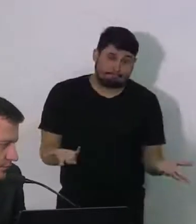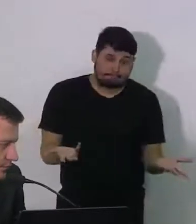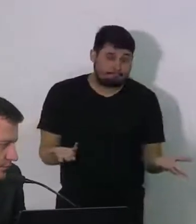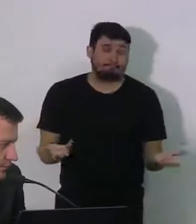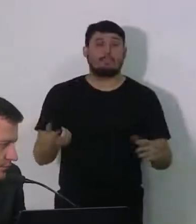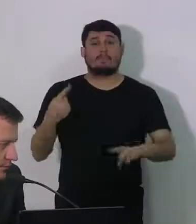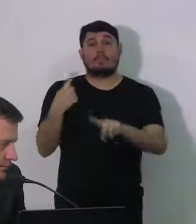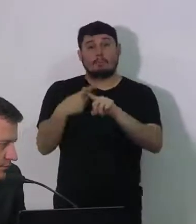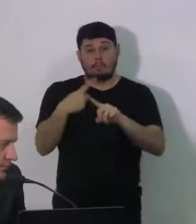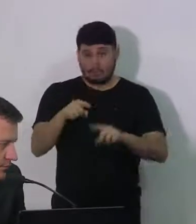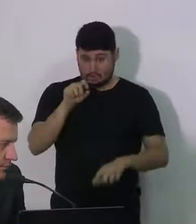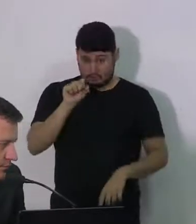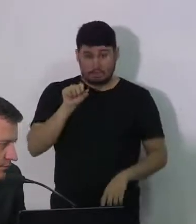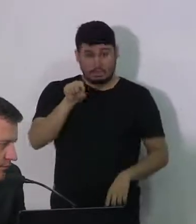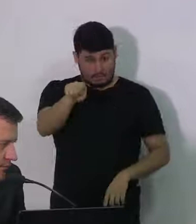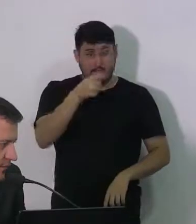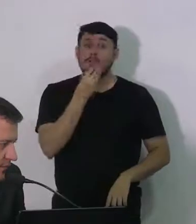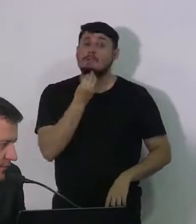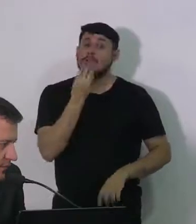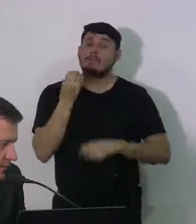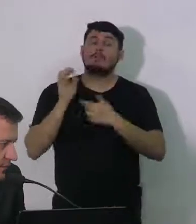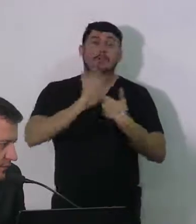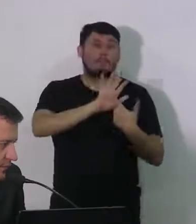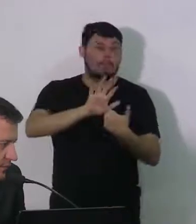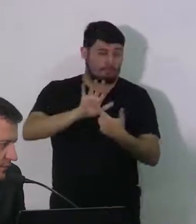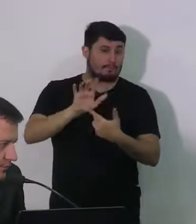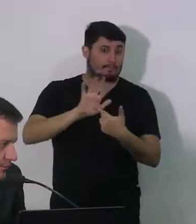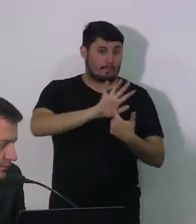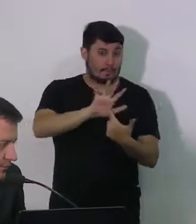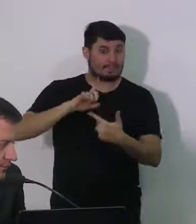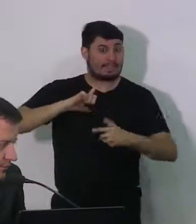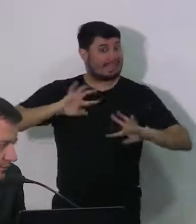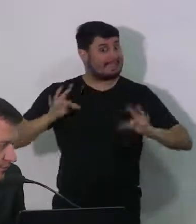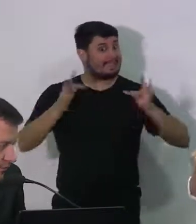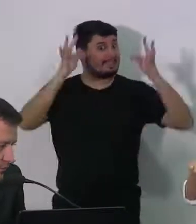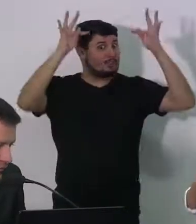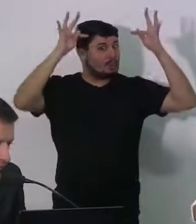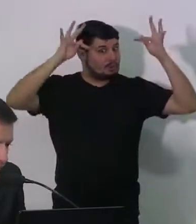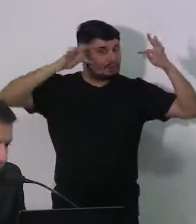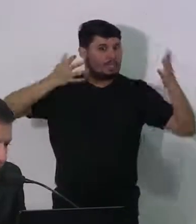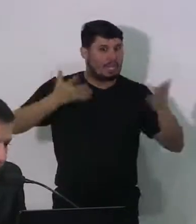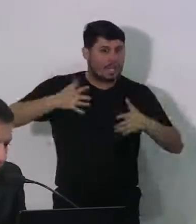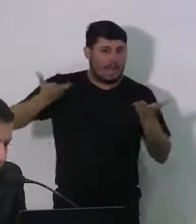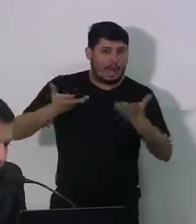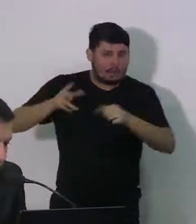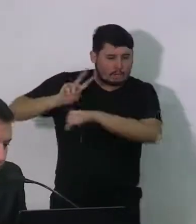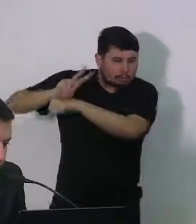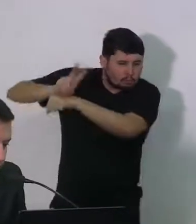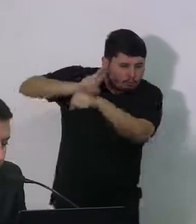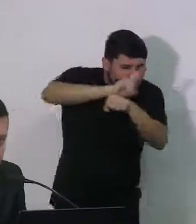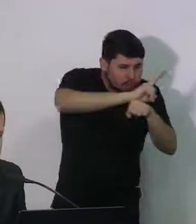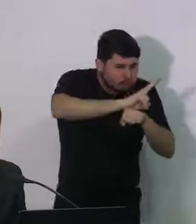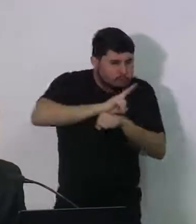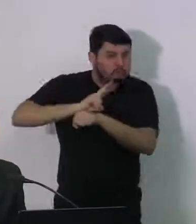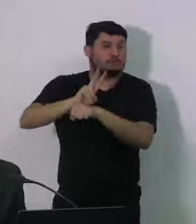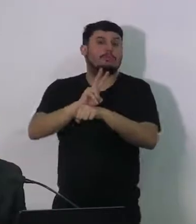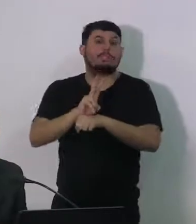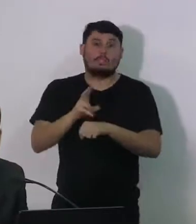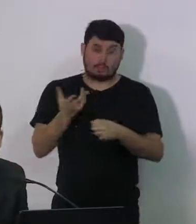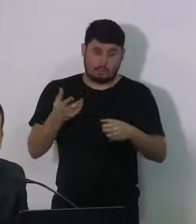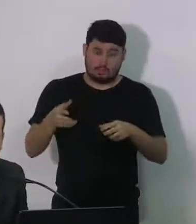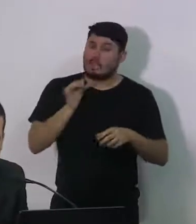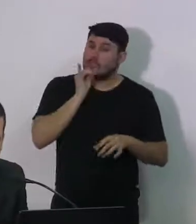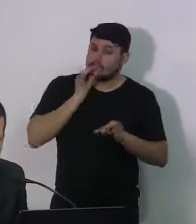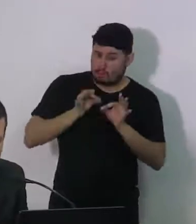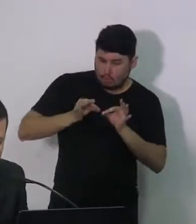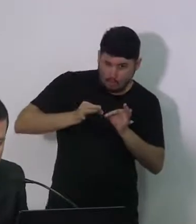indicadores, essa tecnologia mede um raio de 450 metros. Se a pessoa consegue ficar nesse raio de